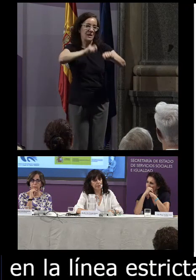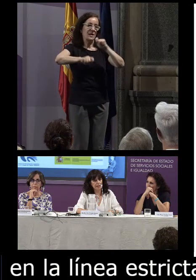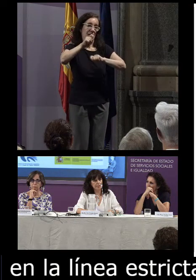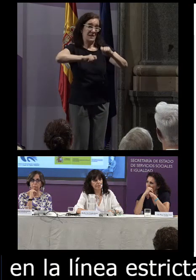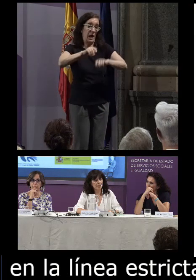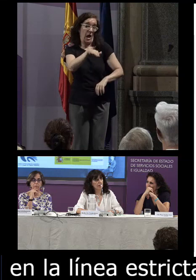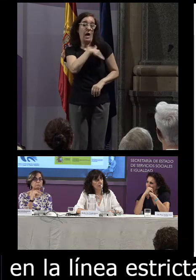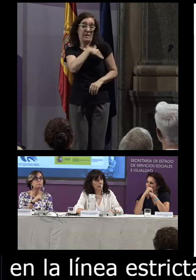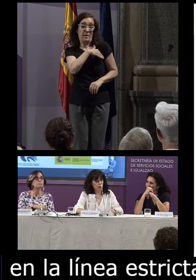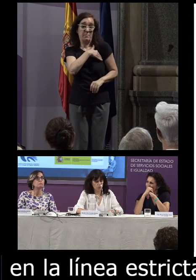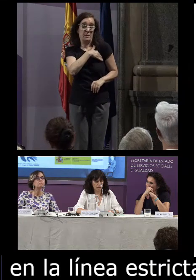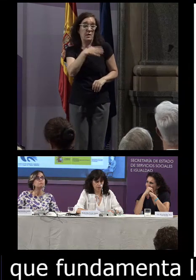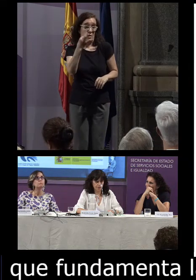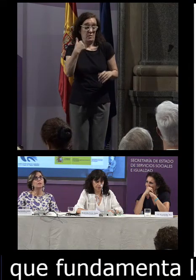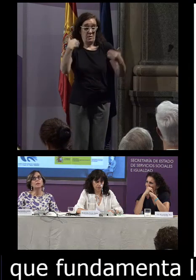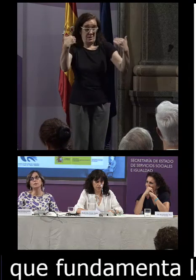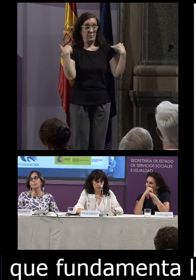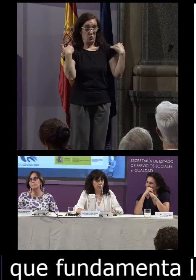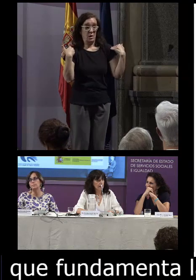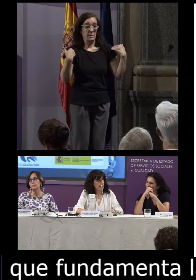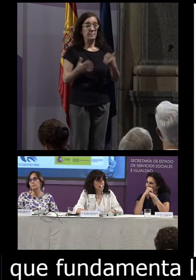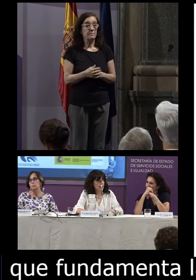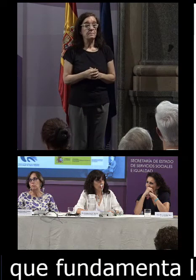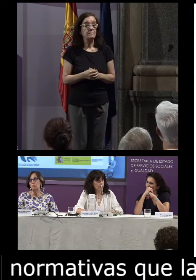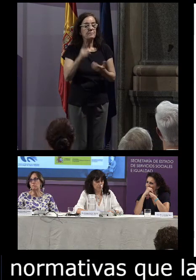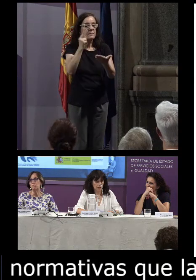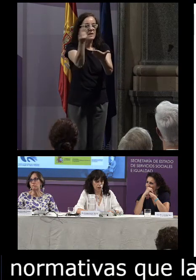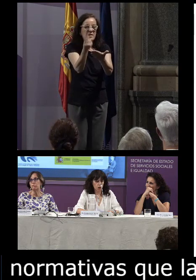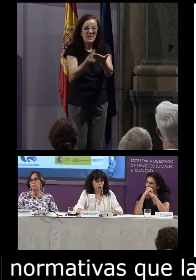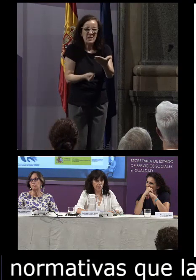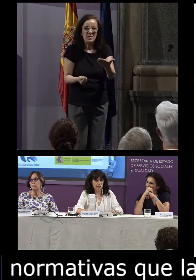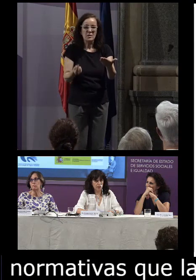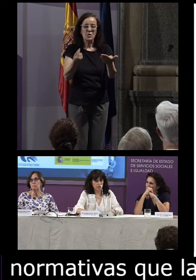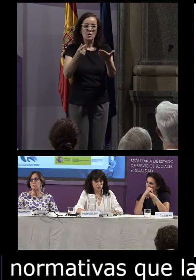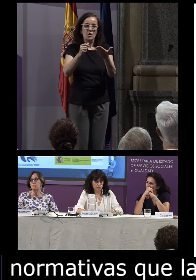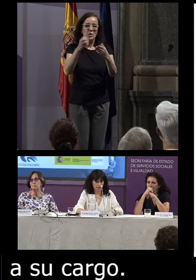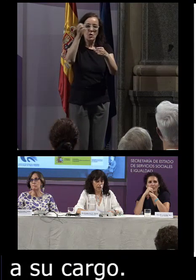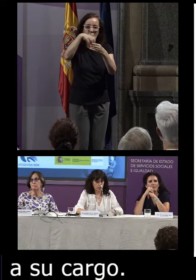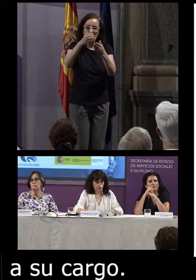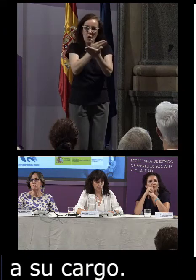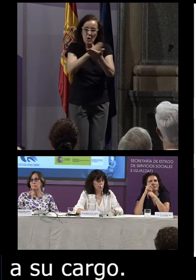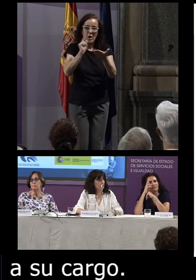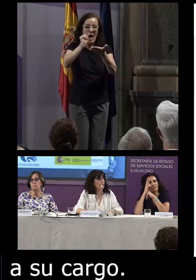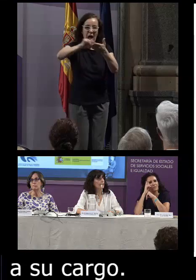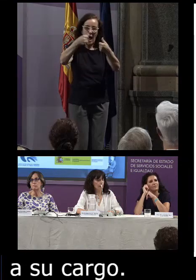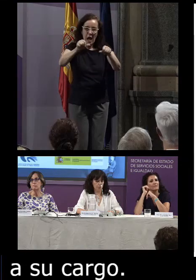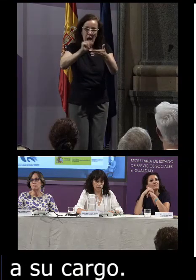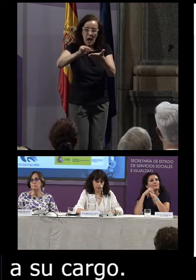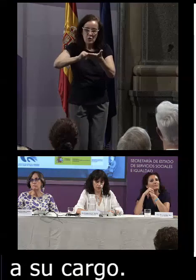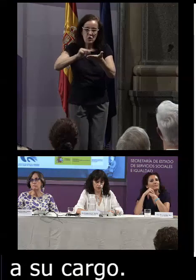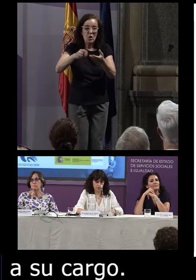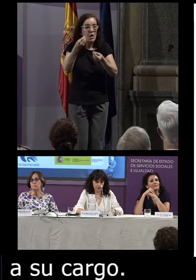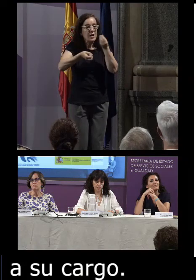de academias tiene a su cargo diseño codificación anotación y